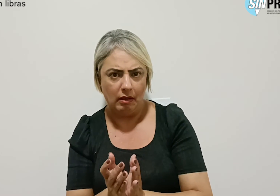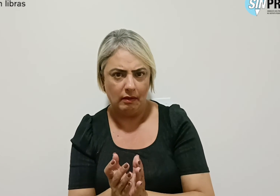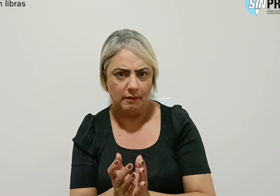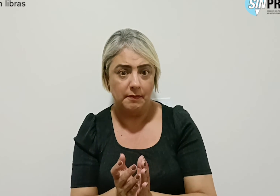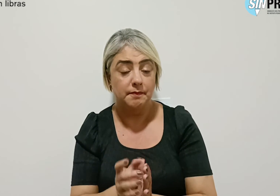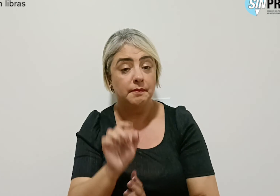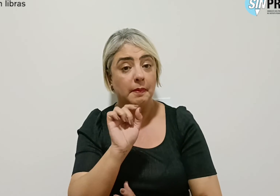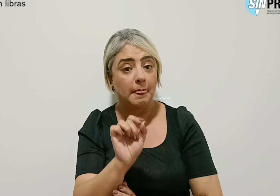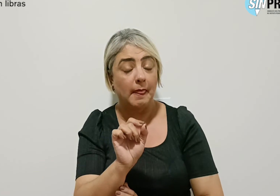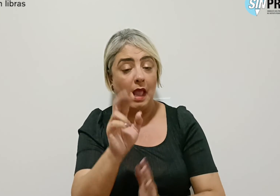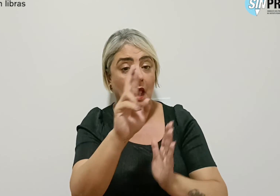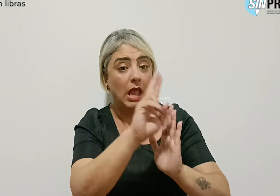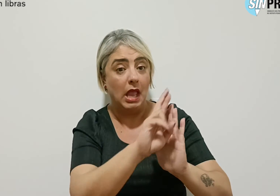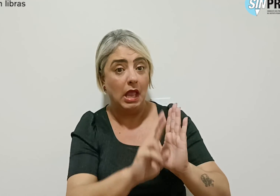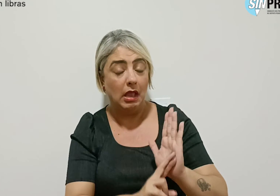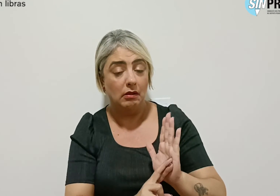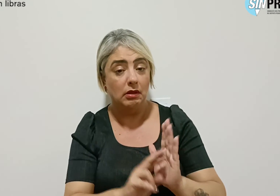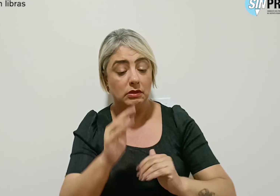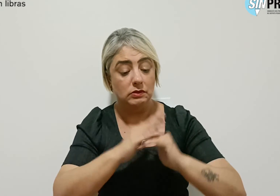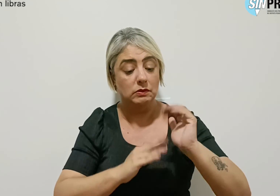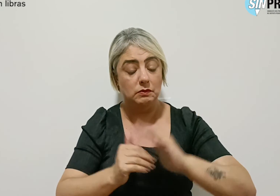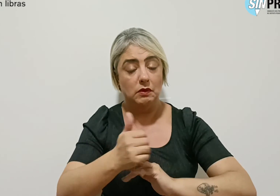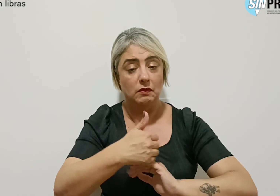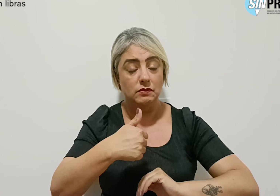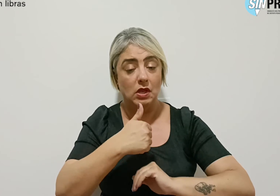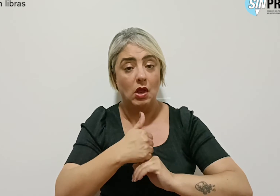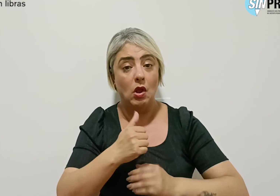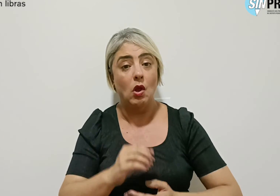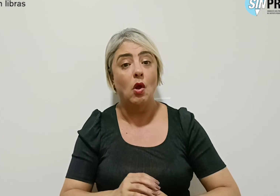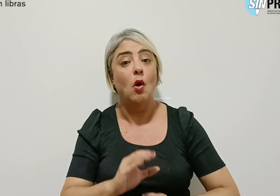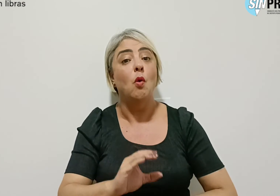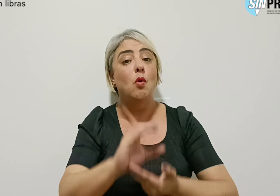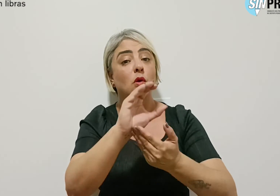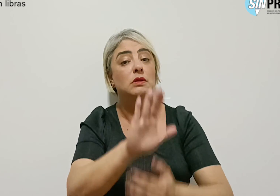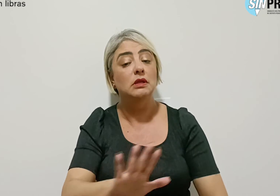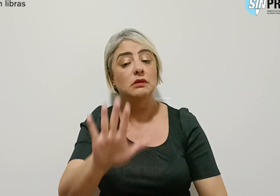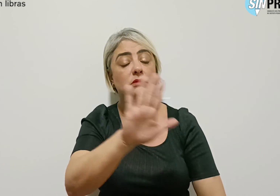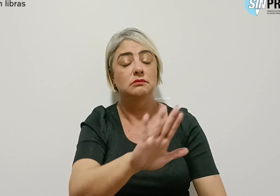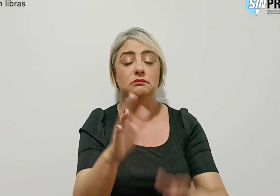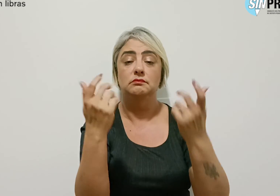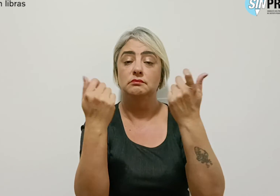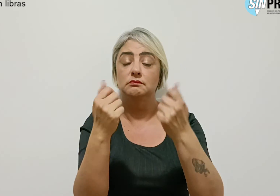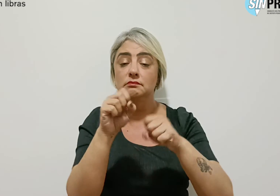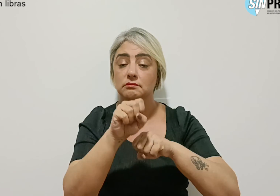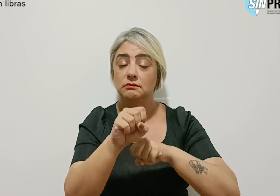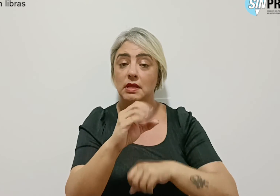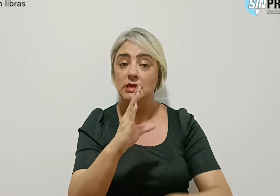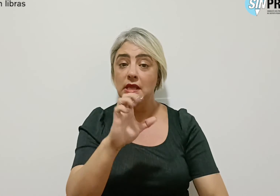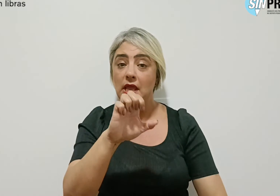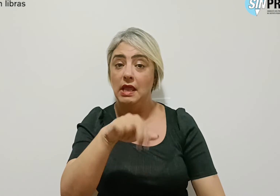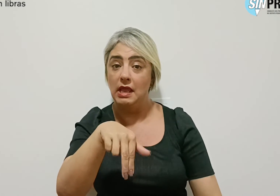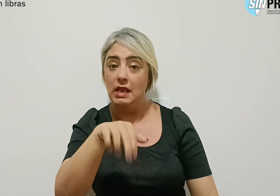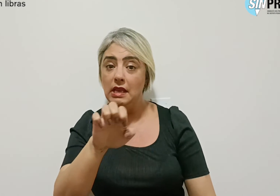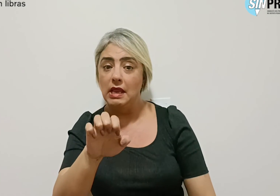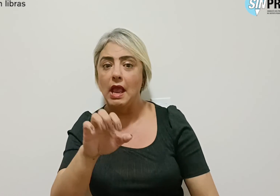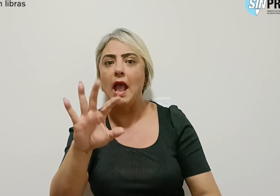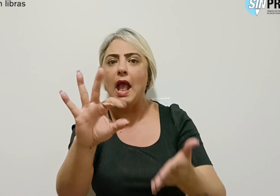reguladoras de profissões, o Conselho Nacional de Educação, CNE, ratificou